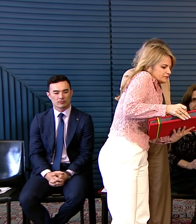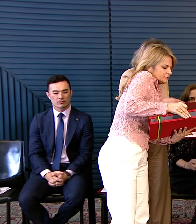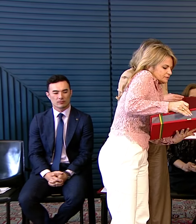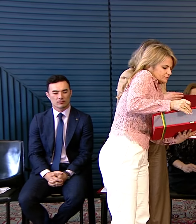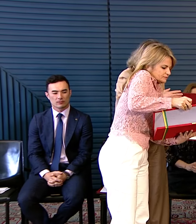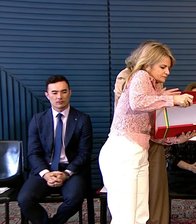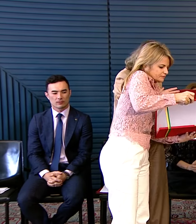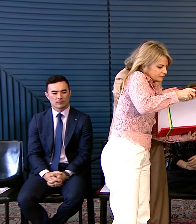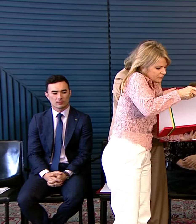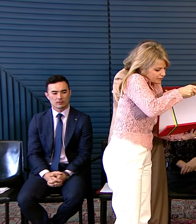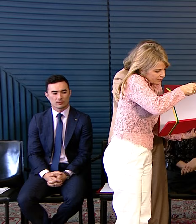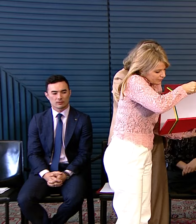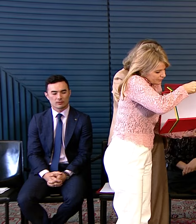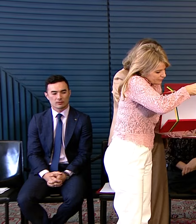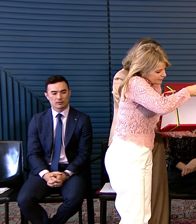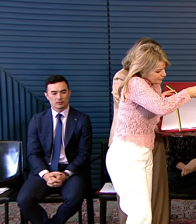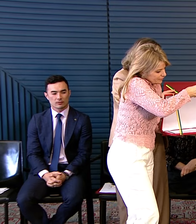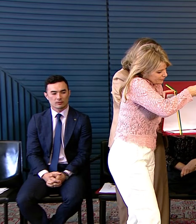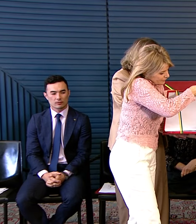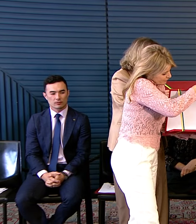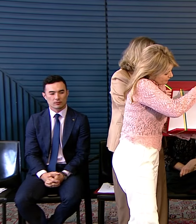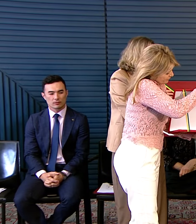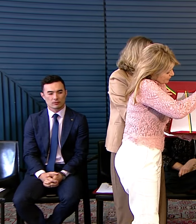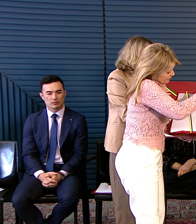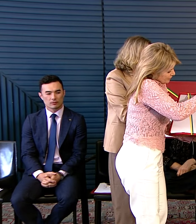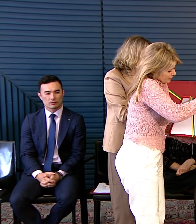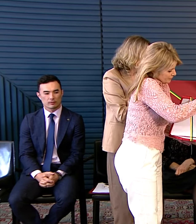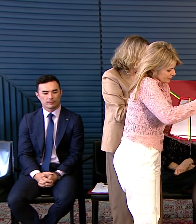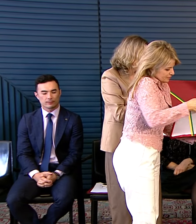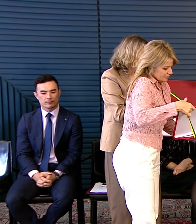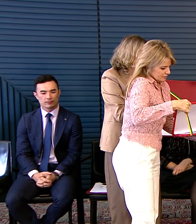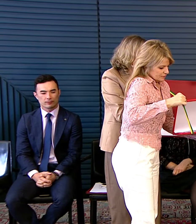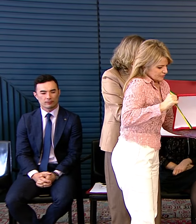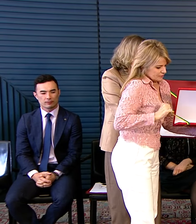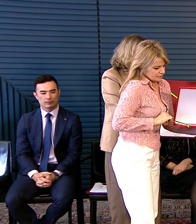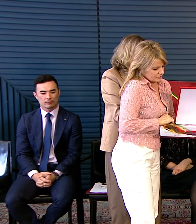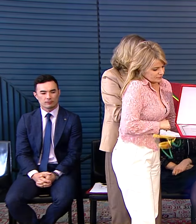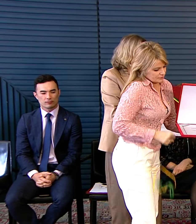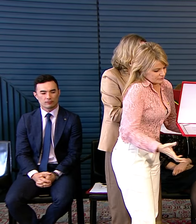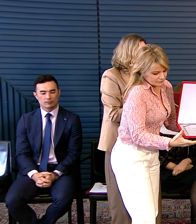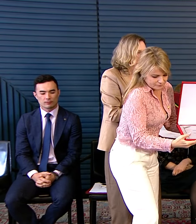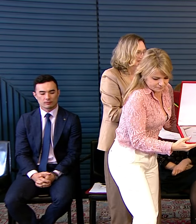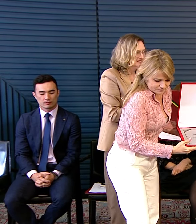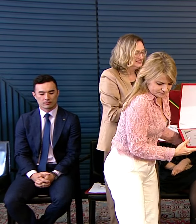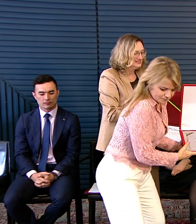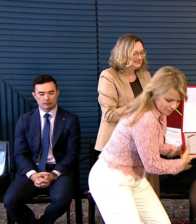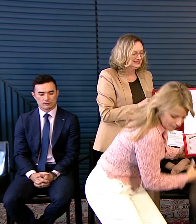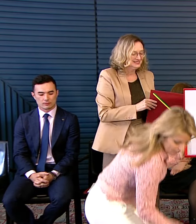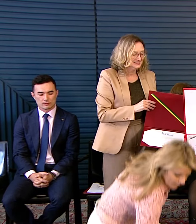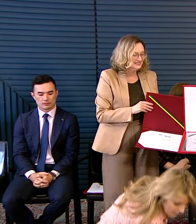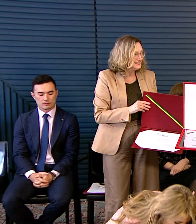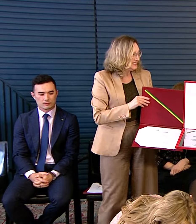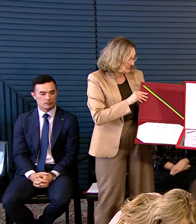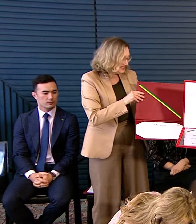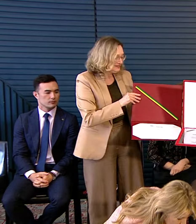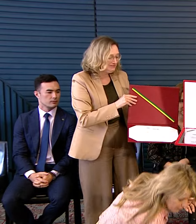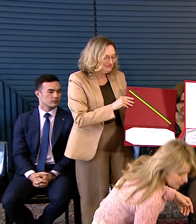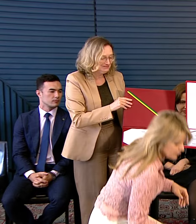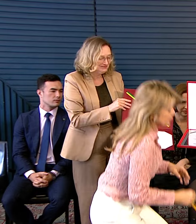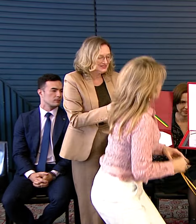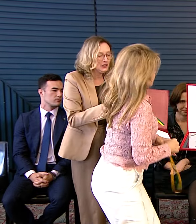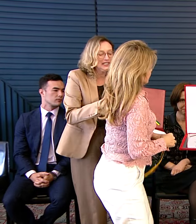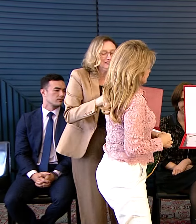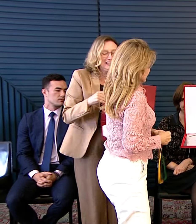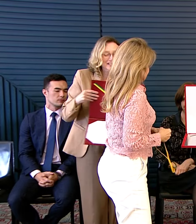acolhimento humanizado É o hospital amigo da criança Garantindo a amamentação Na primeira hora de vida do bebê Realiza o